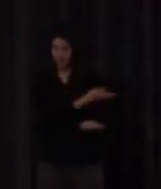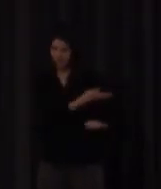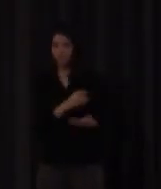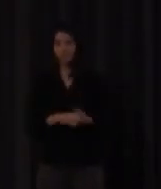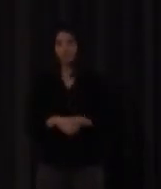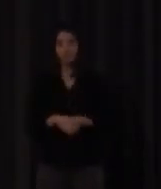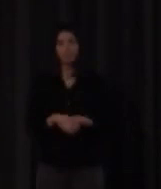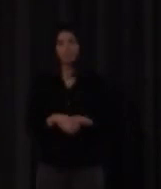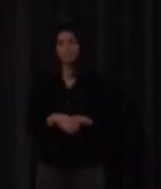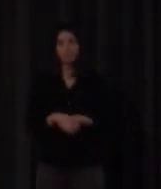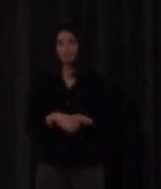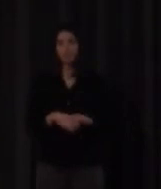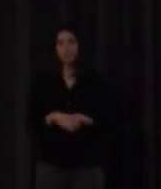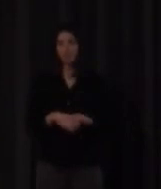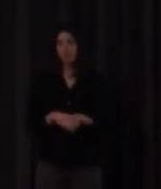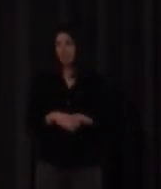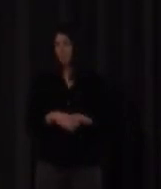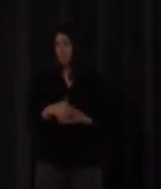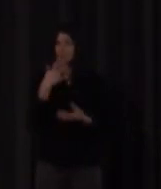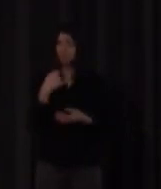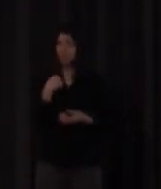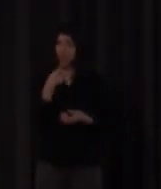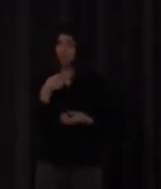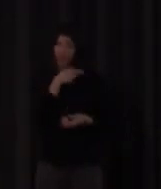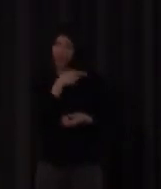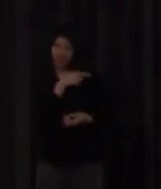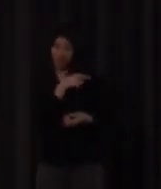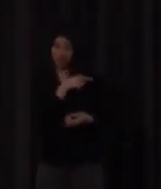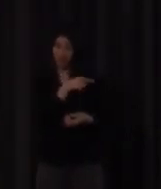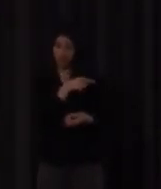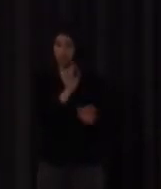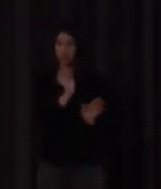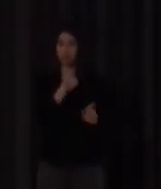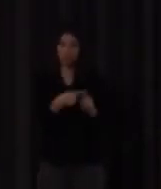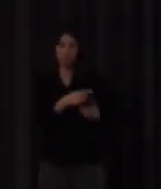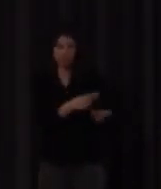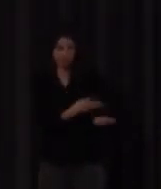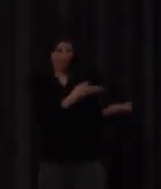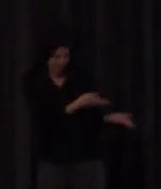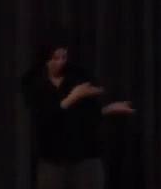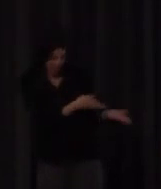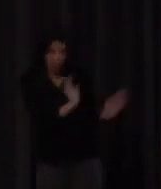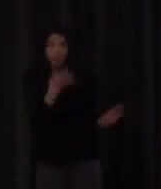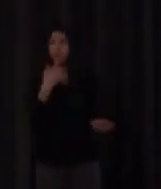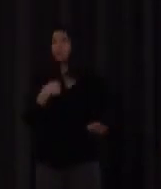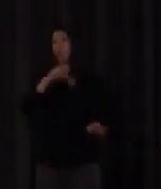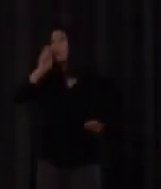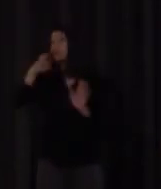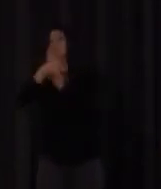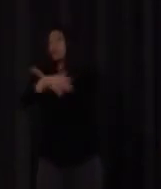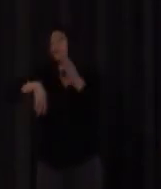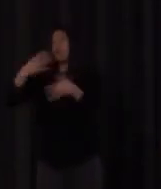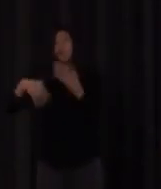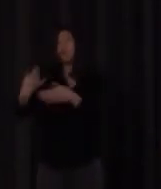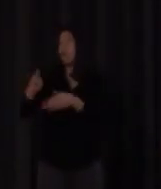izquierda ¿vale? está aquí pero yo puedo estar contando una historia y haber situado a una persona en otro espacio